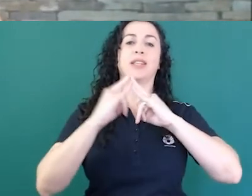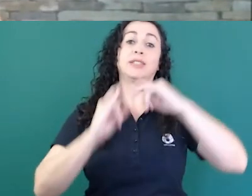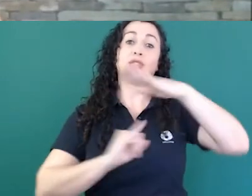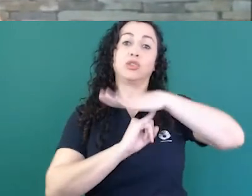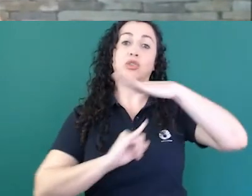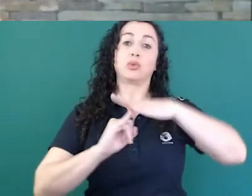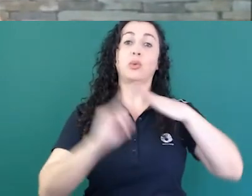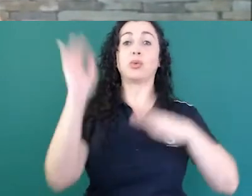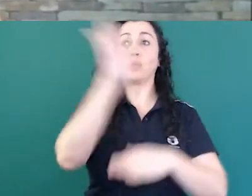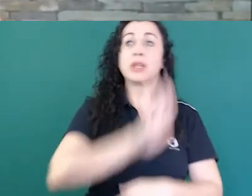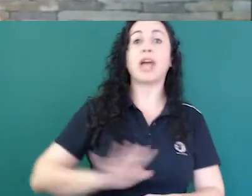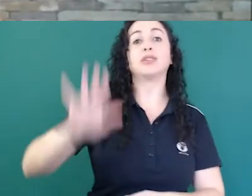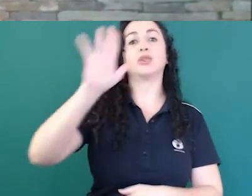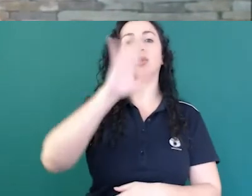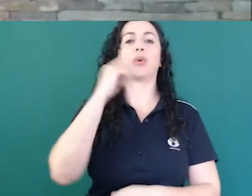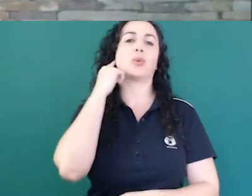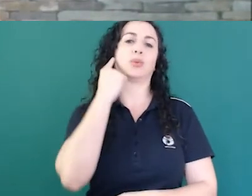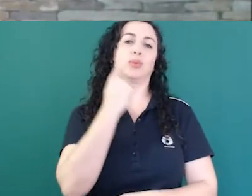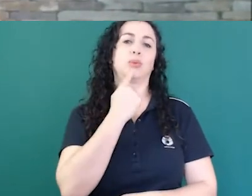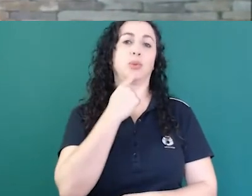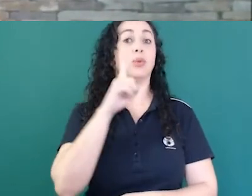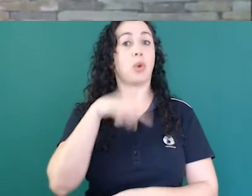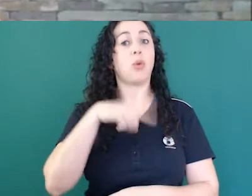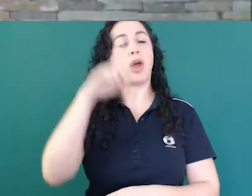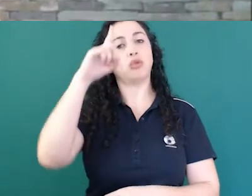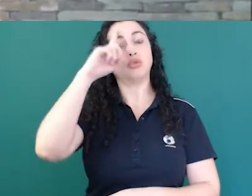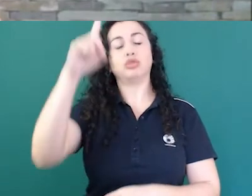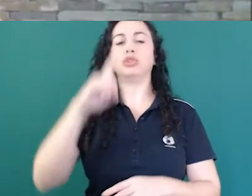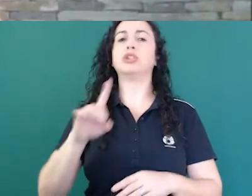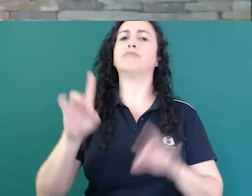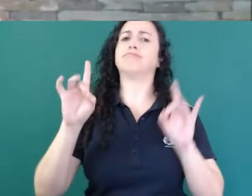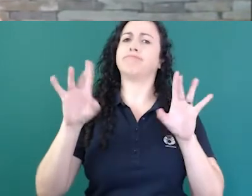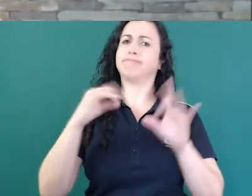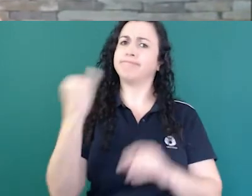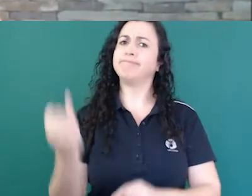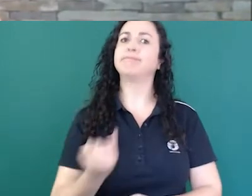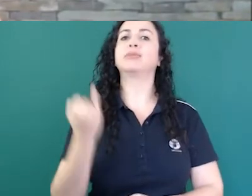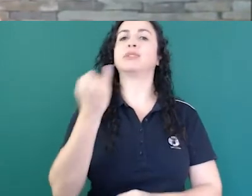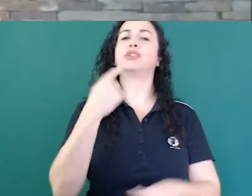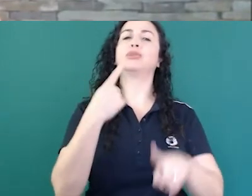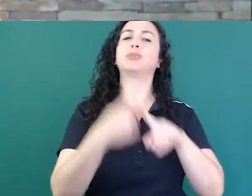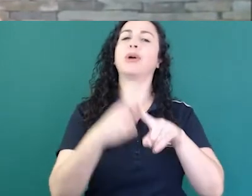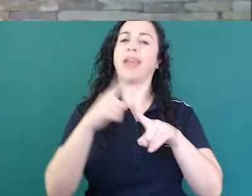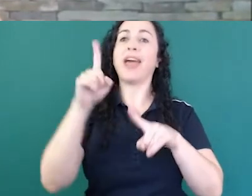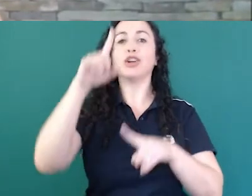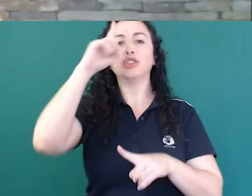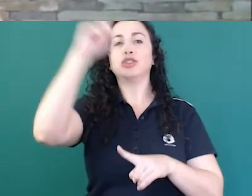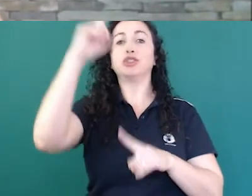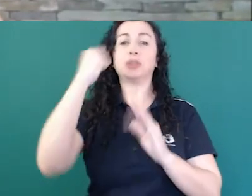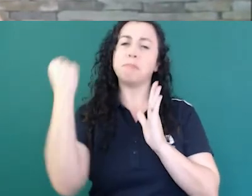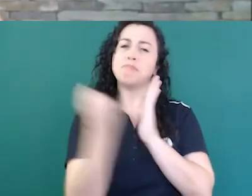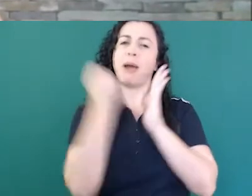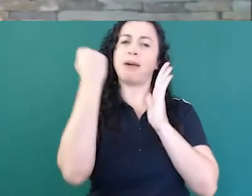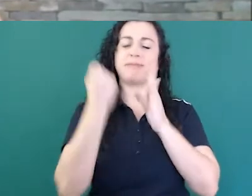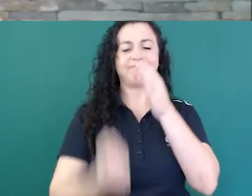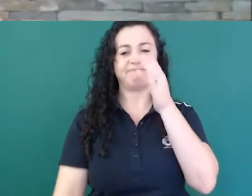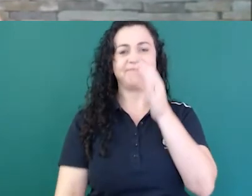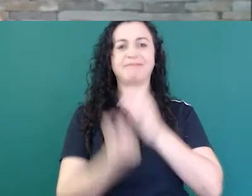Janeiro, então, é uma data simbólica importante, porque foi o dia da criação desse, dessa escola,